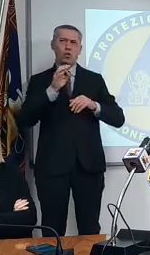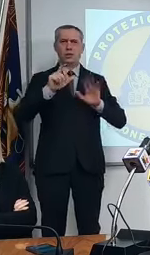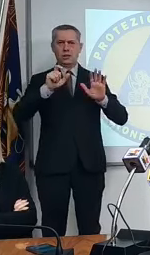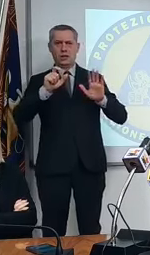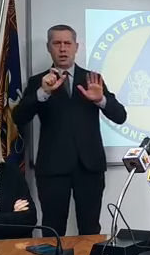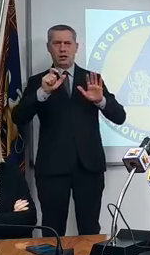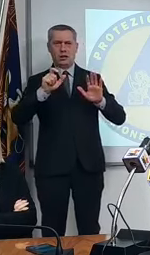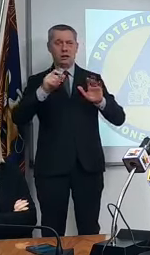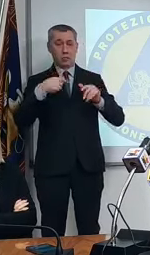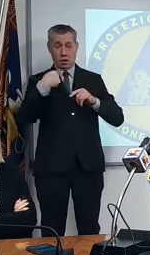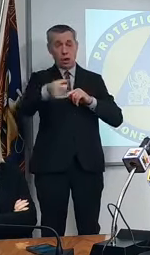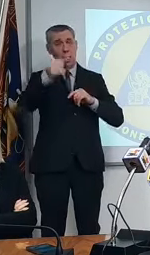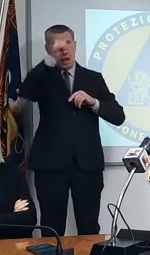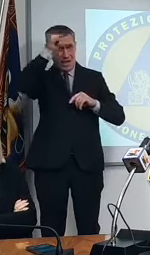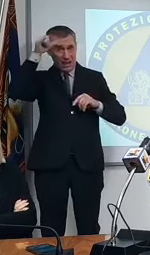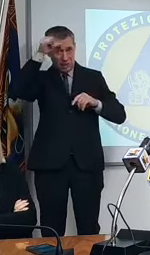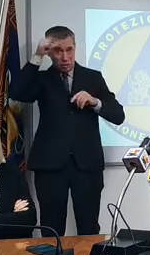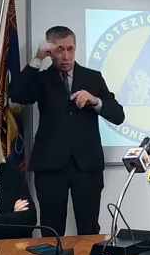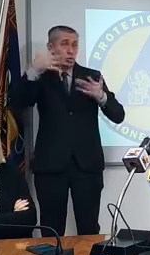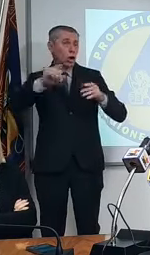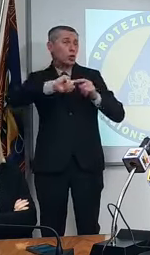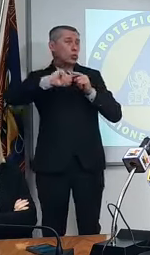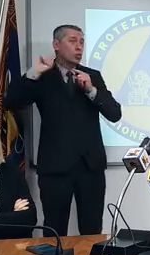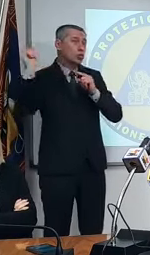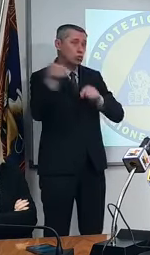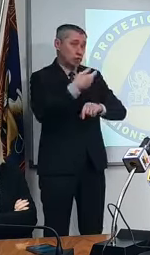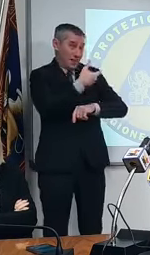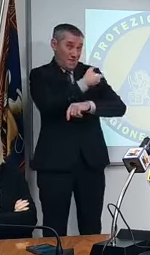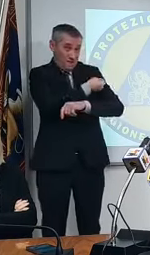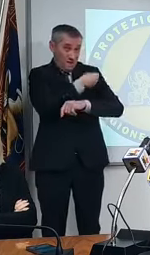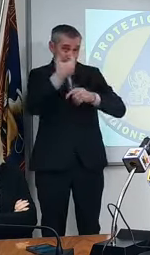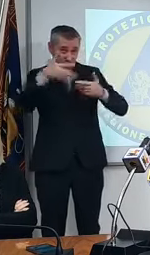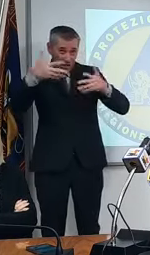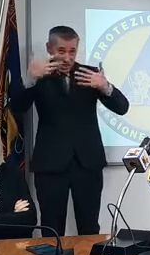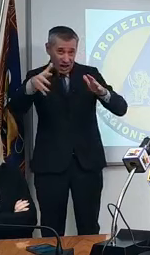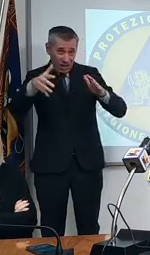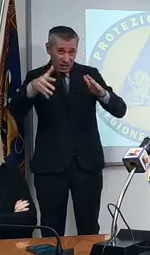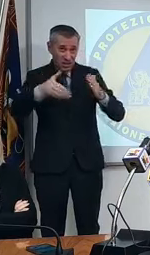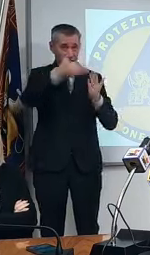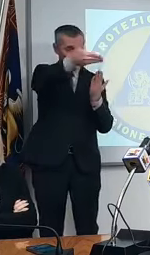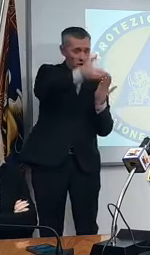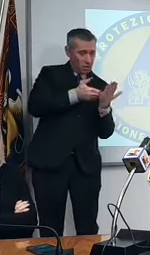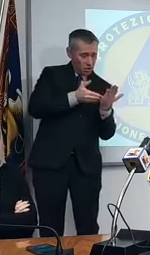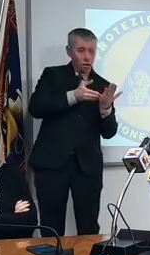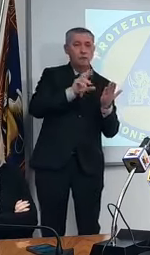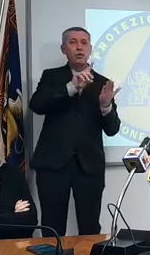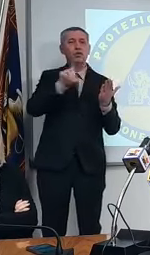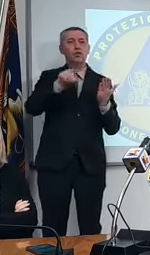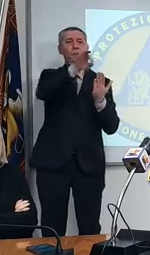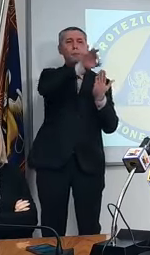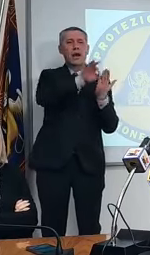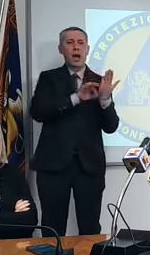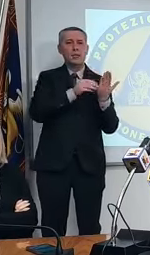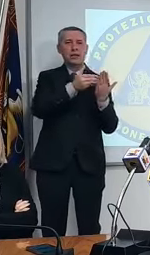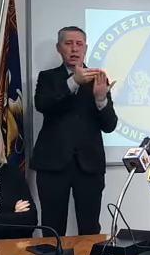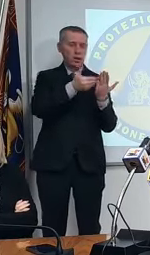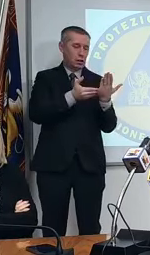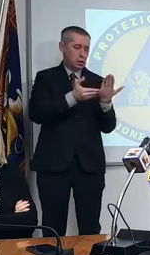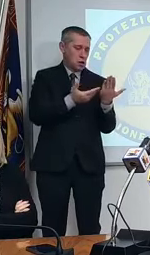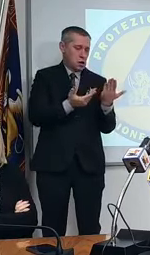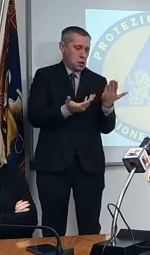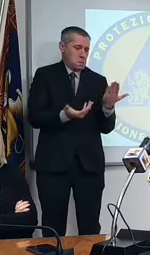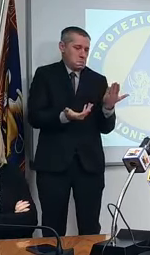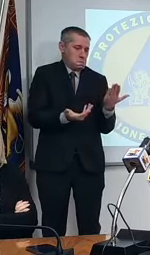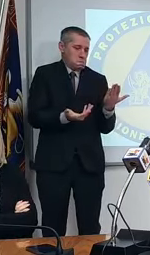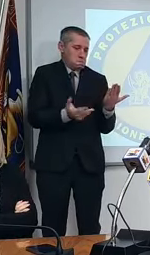capite che un modello con i 21 parametri si sposa poco con uno scenario che è uno scenario nuovo